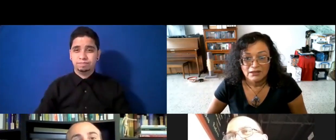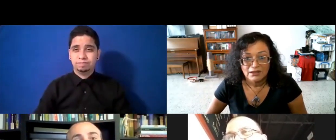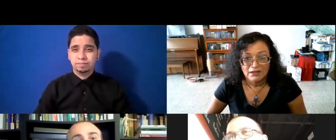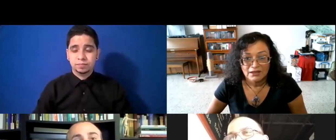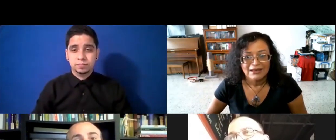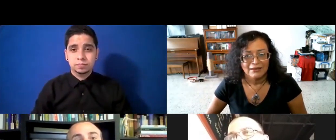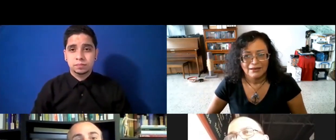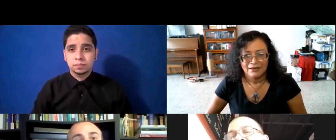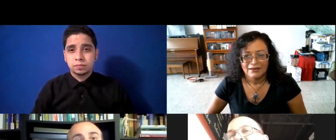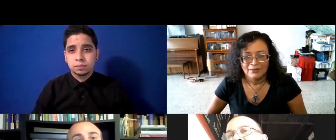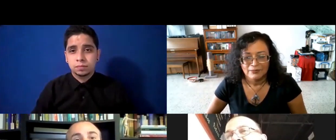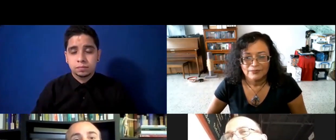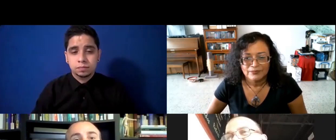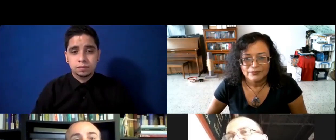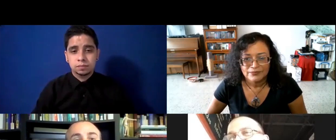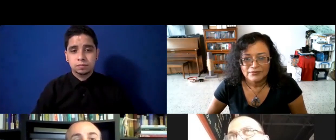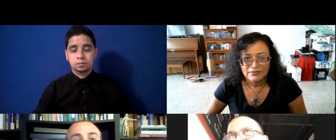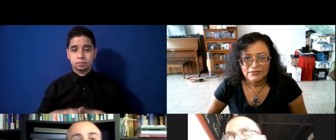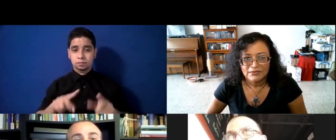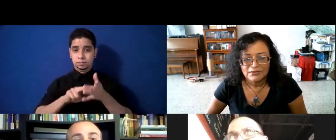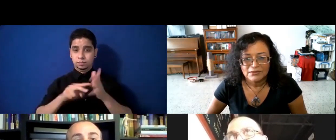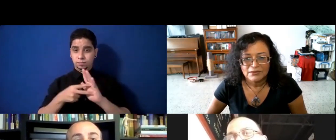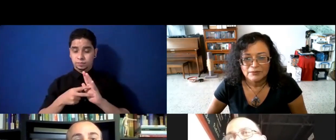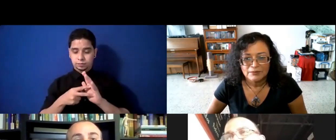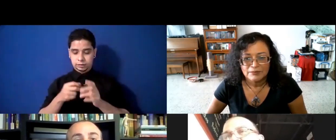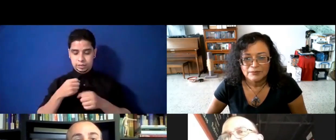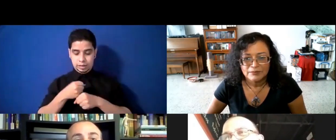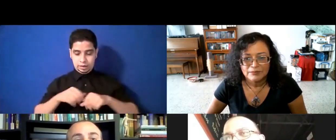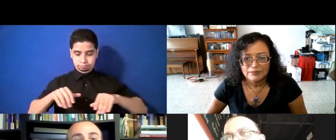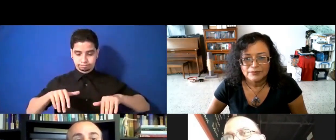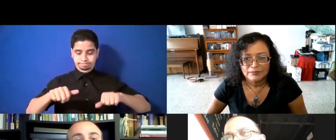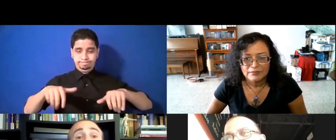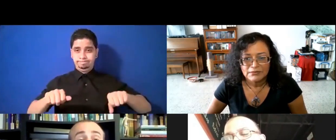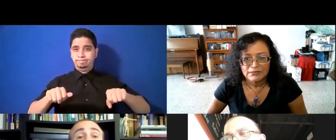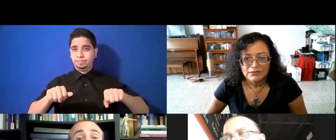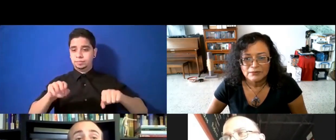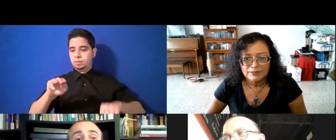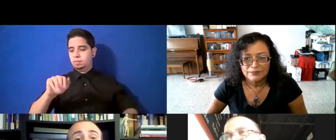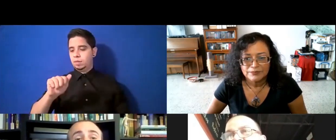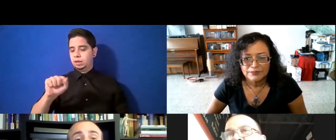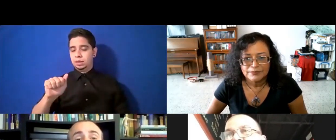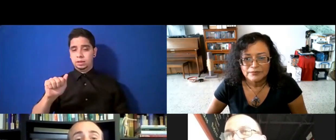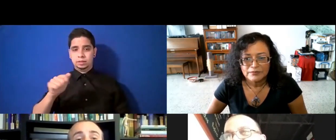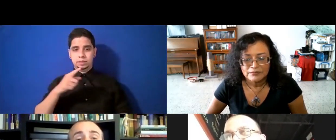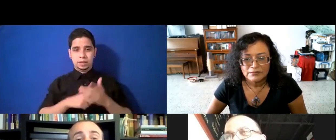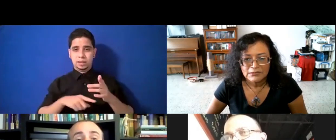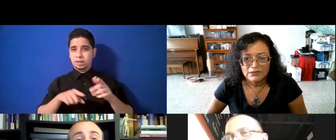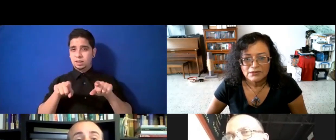esta es una masa, que queda, igual, del mismo tamaño, que nuestra masa